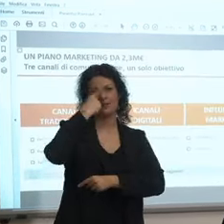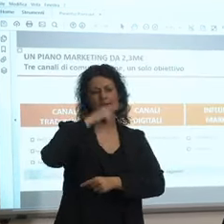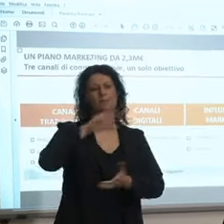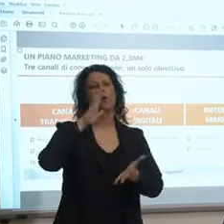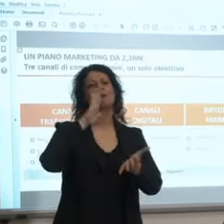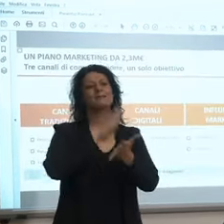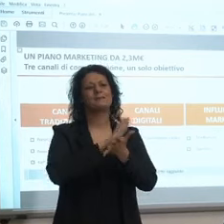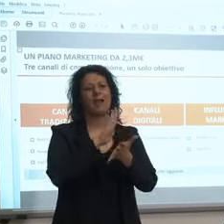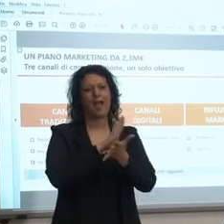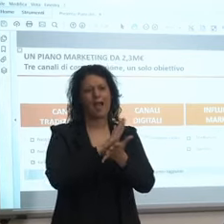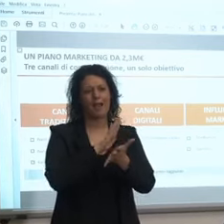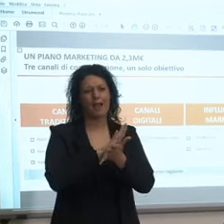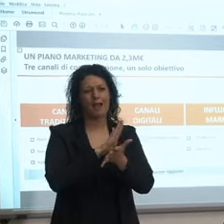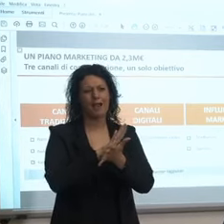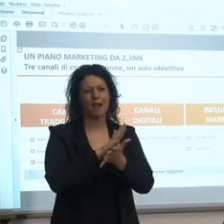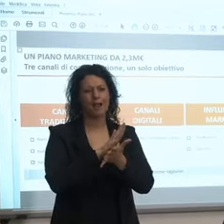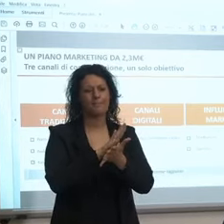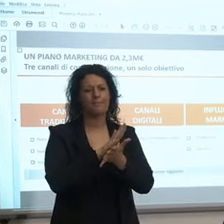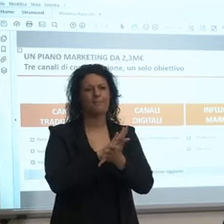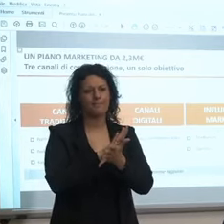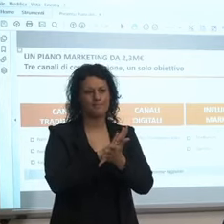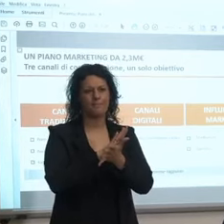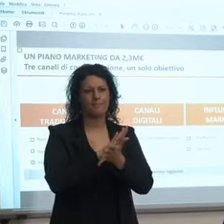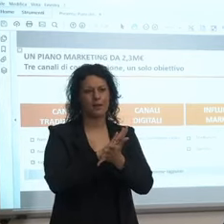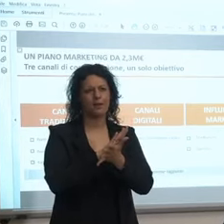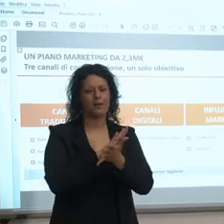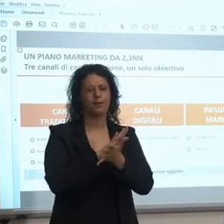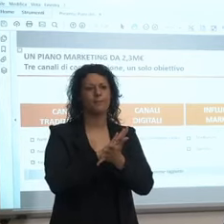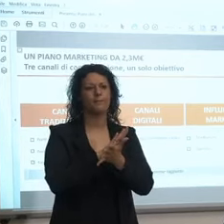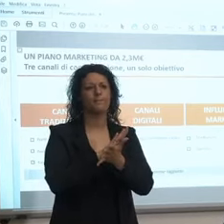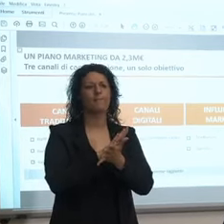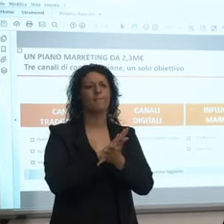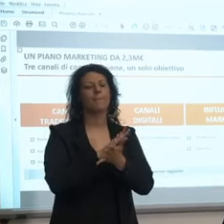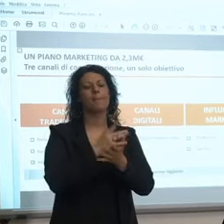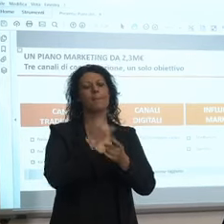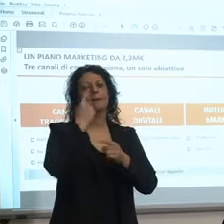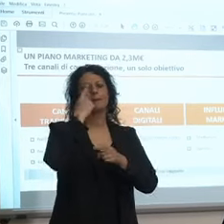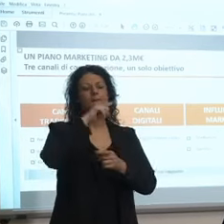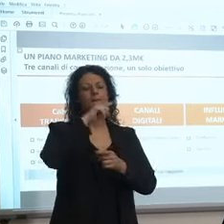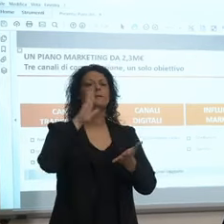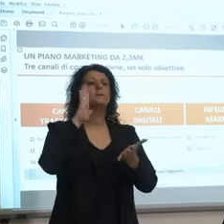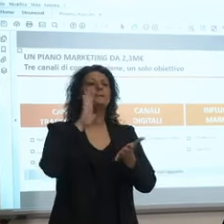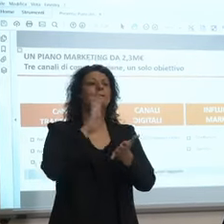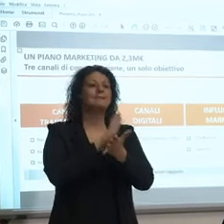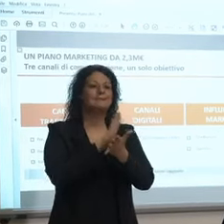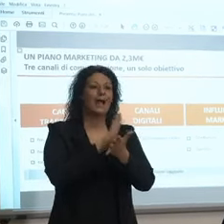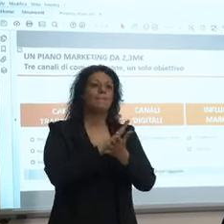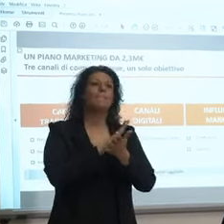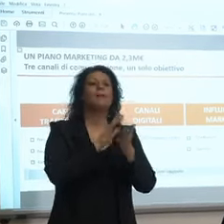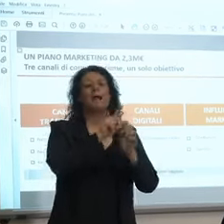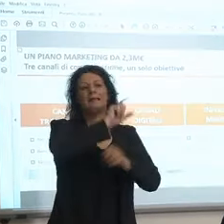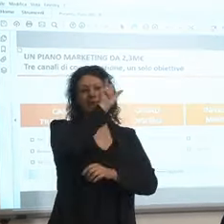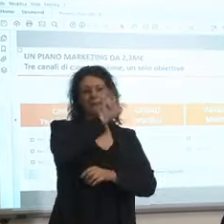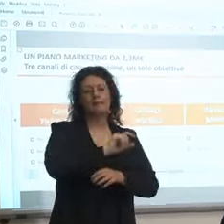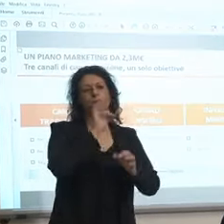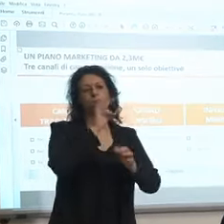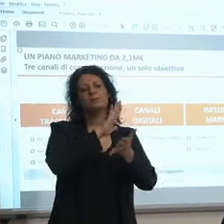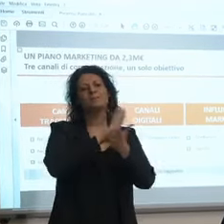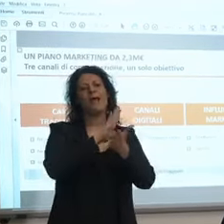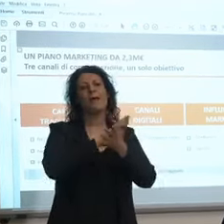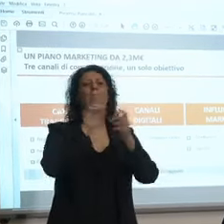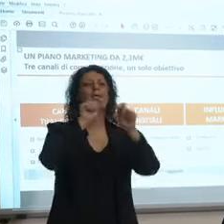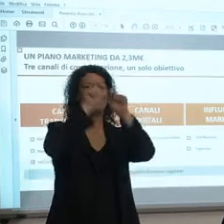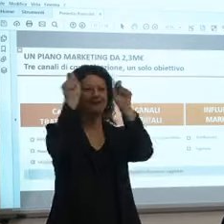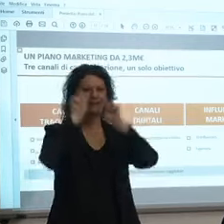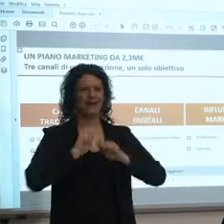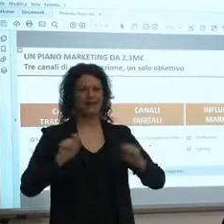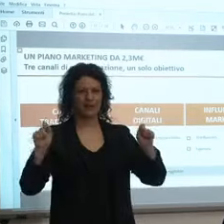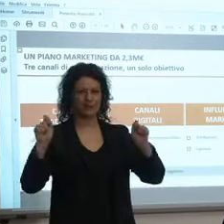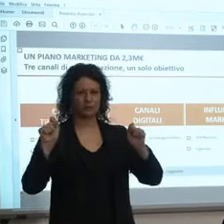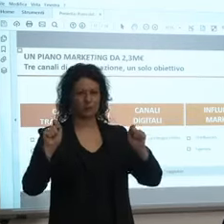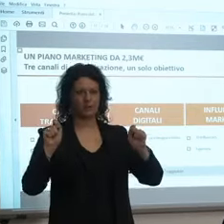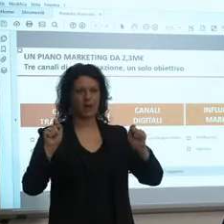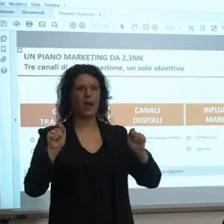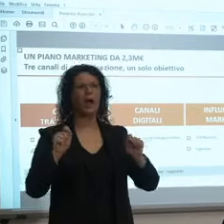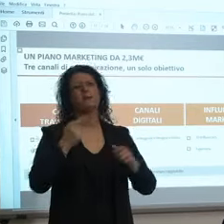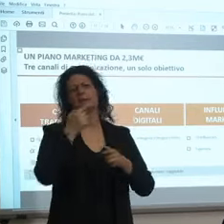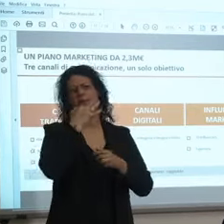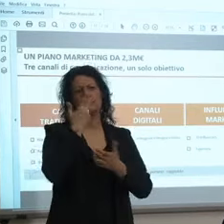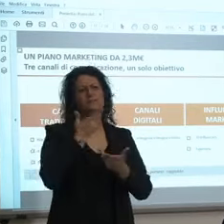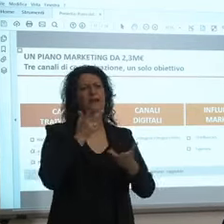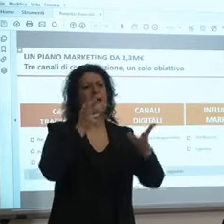Presidente mi ha chiesto di fare sia una parte domestica che una parte internazionale quindi tv